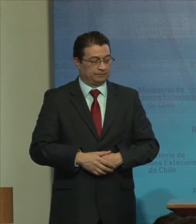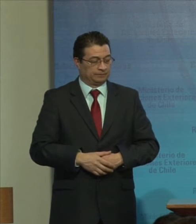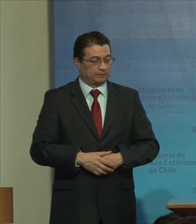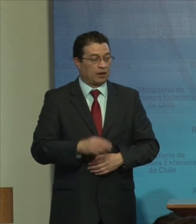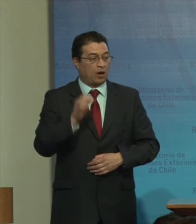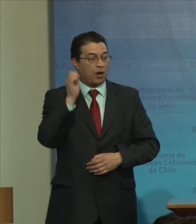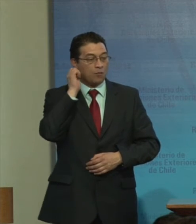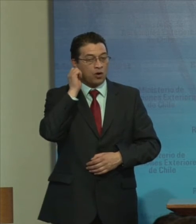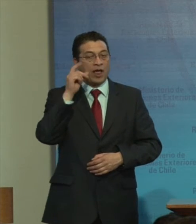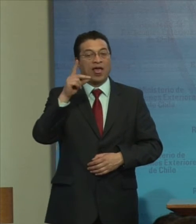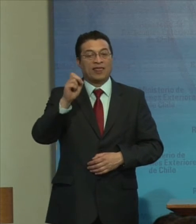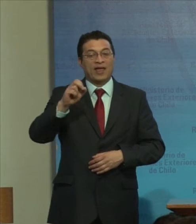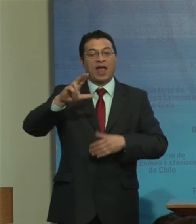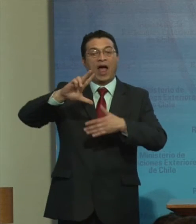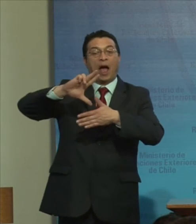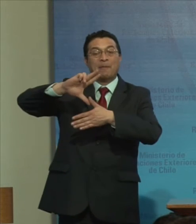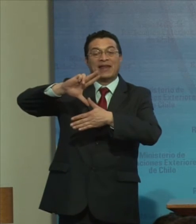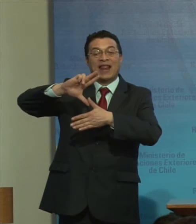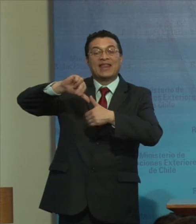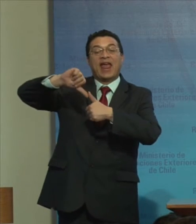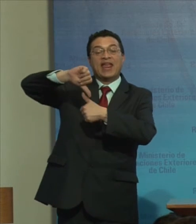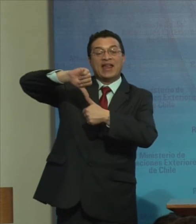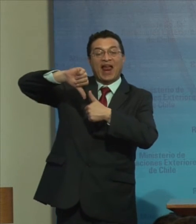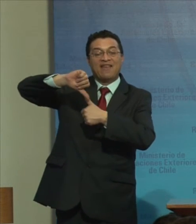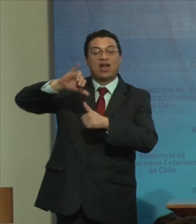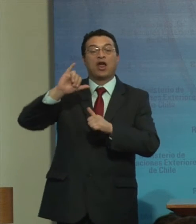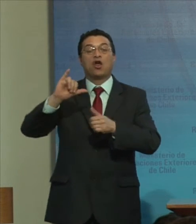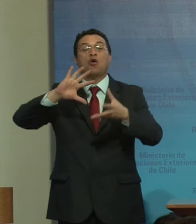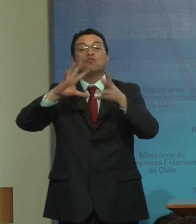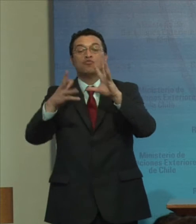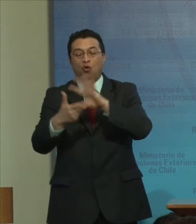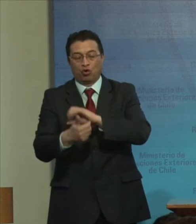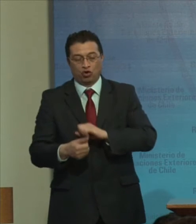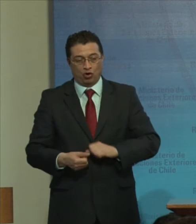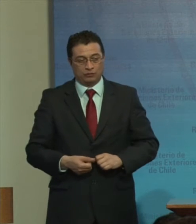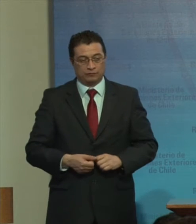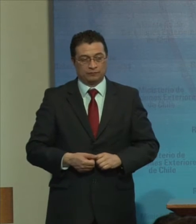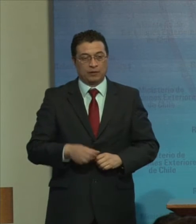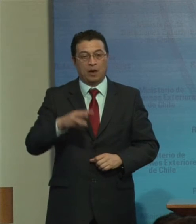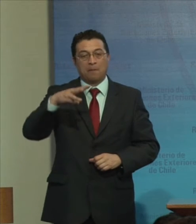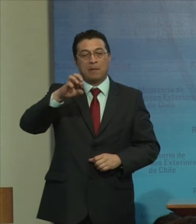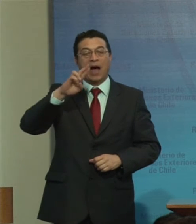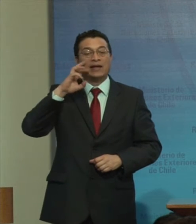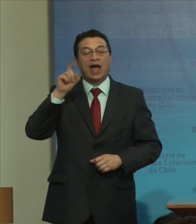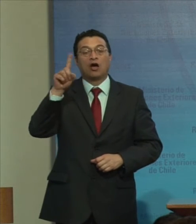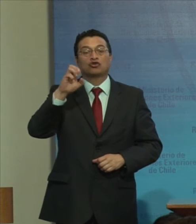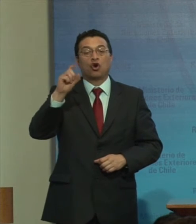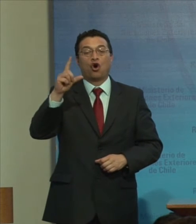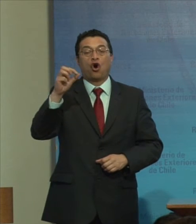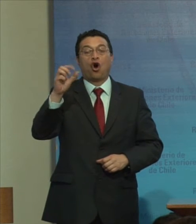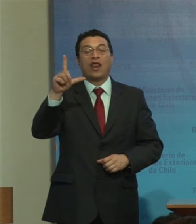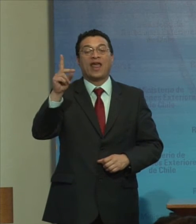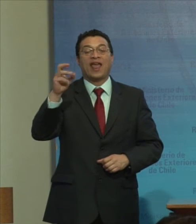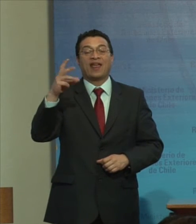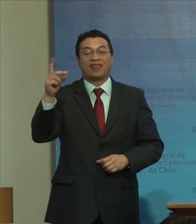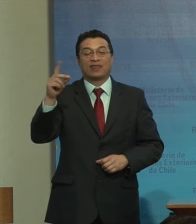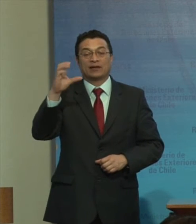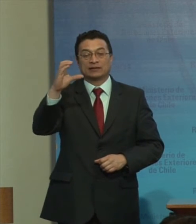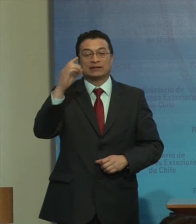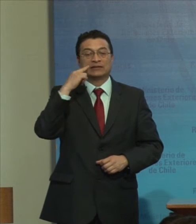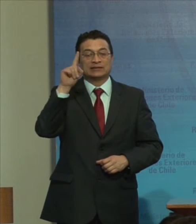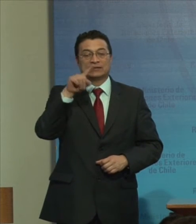Mujer de América Latina En el Caribe Mujer del mundo María Soledad Cisternas